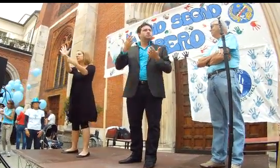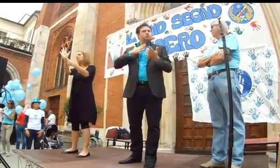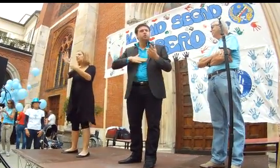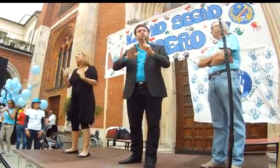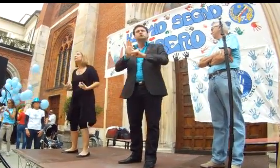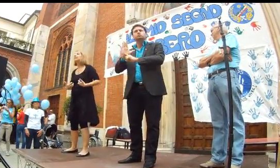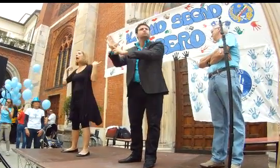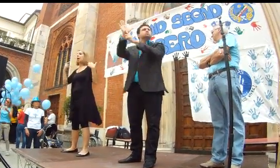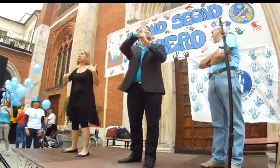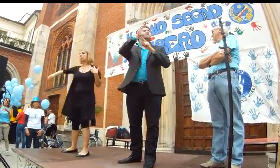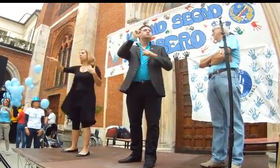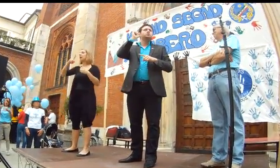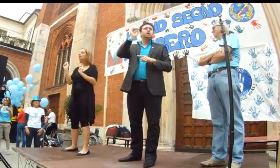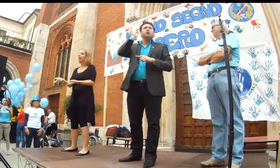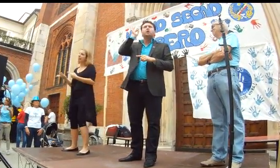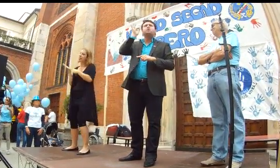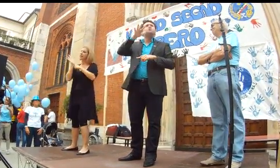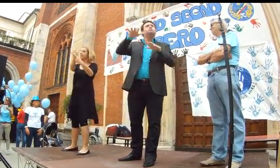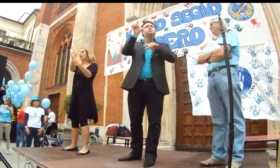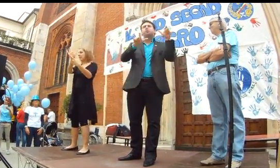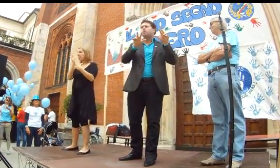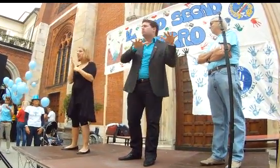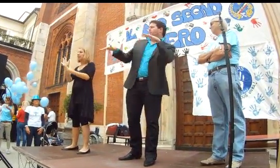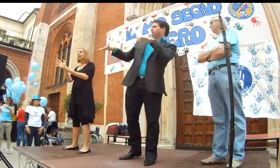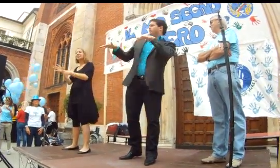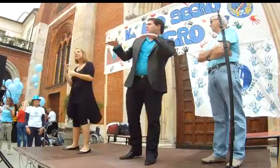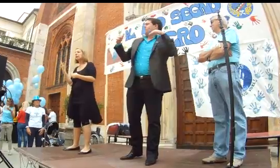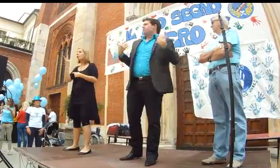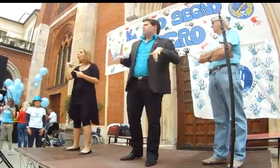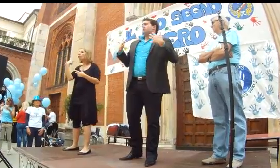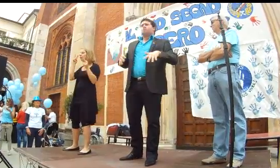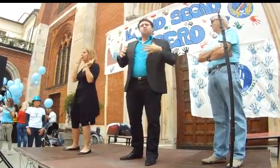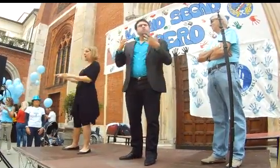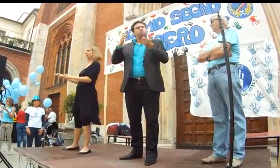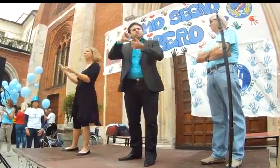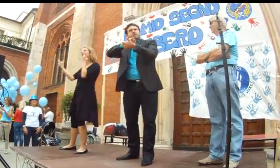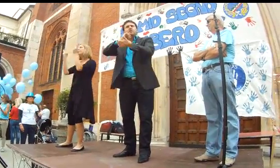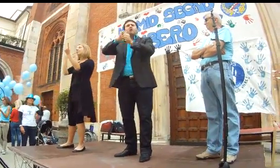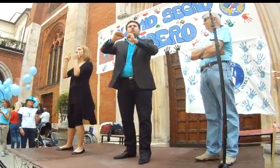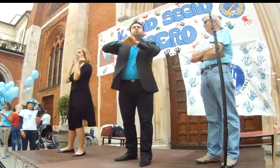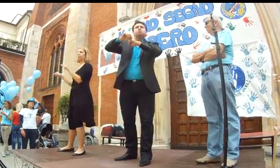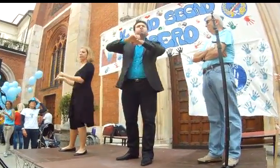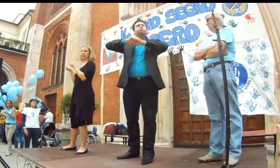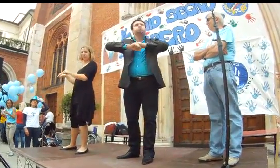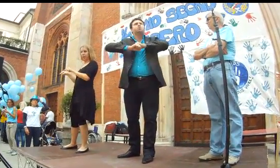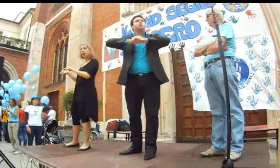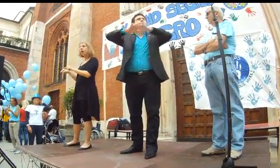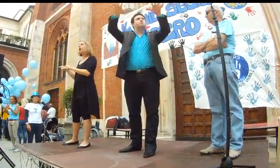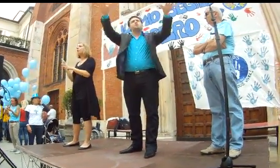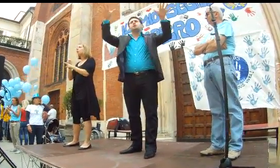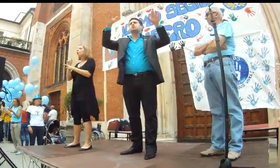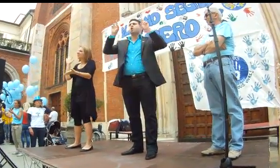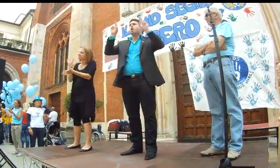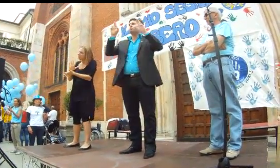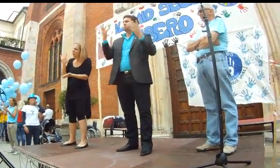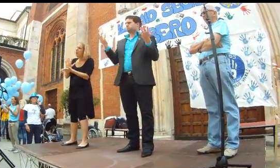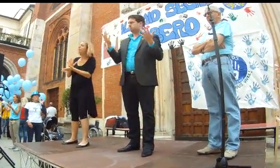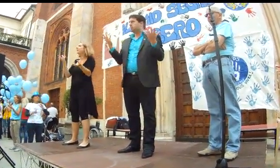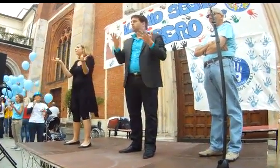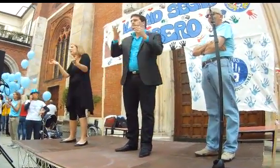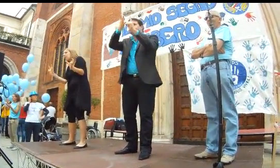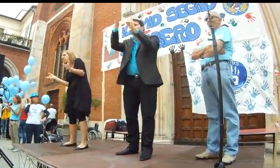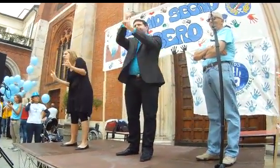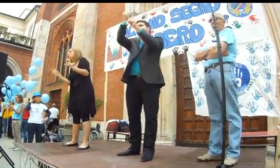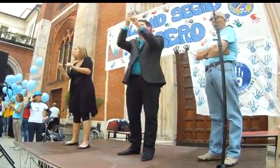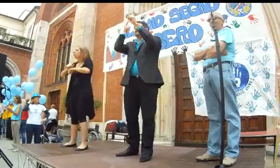dobbiamo farci vedere a tutti, dobbiamo mostrare la nostra rabbia, mostrarci, dobbiamo farci guardare